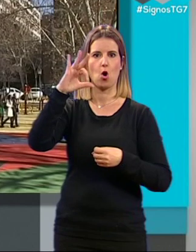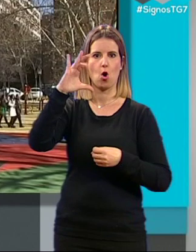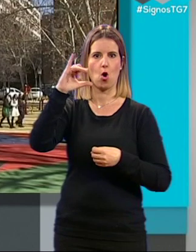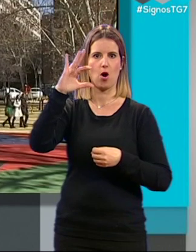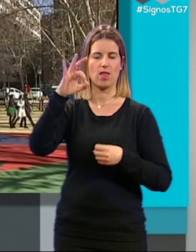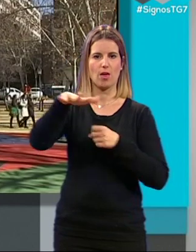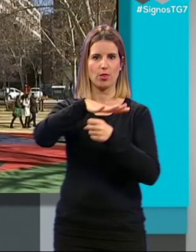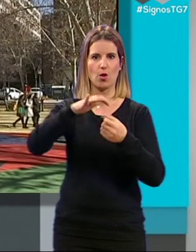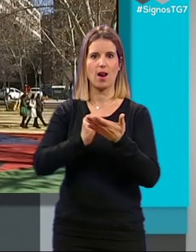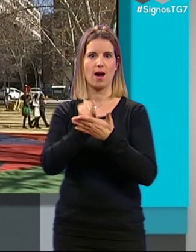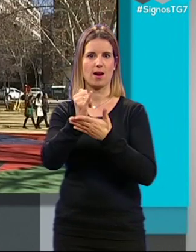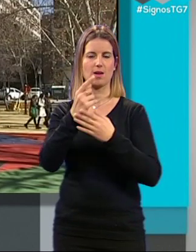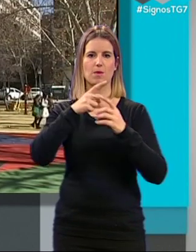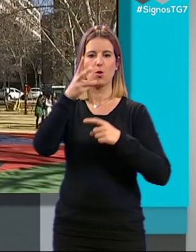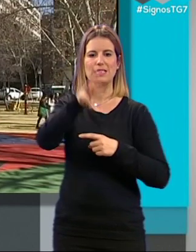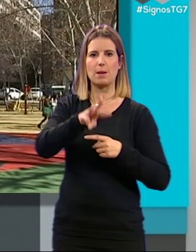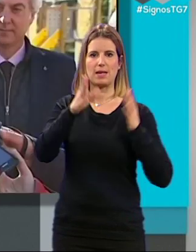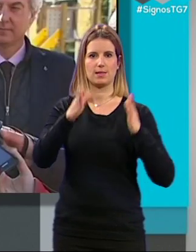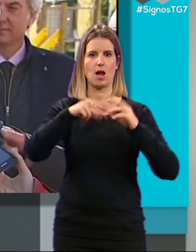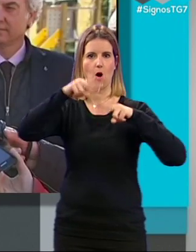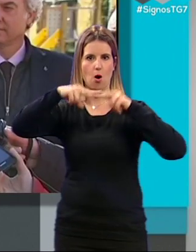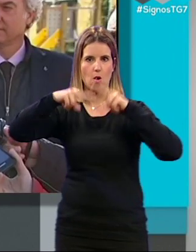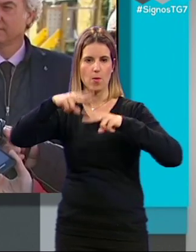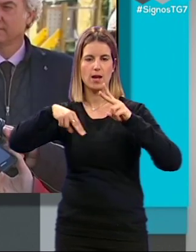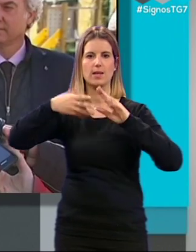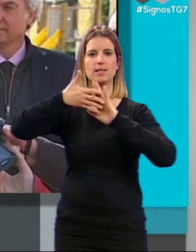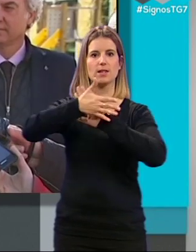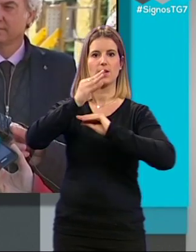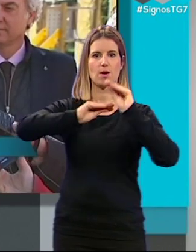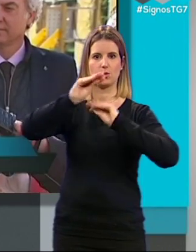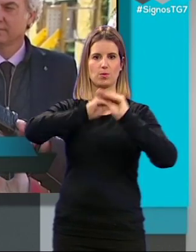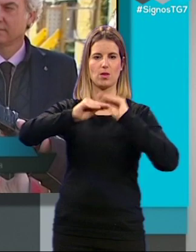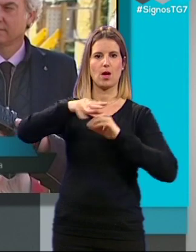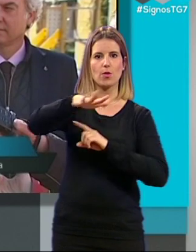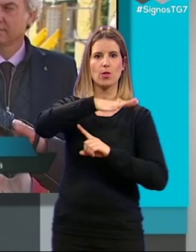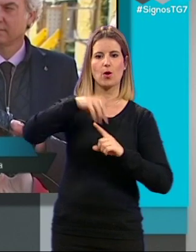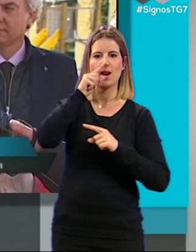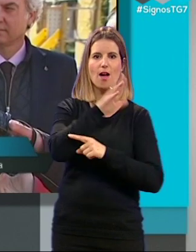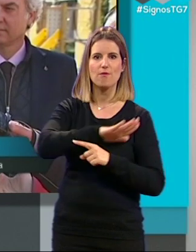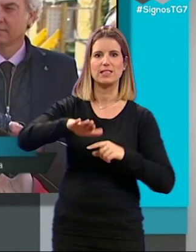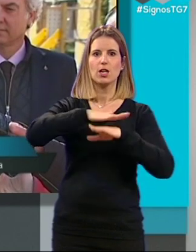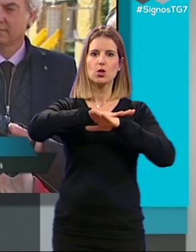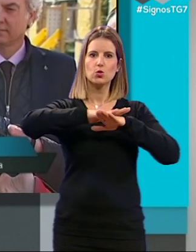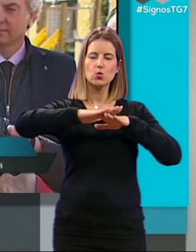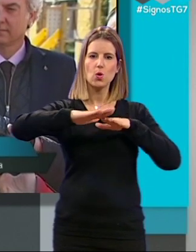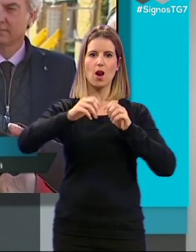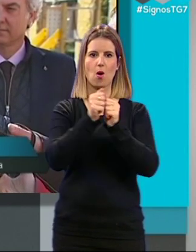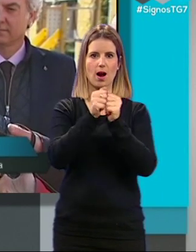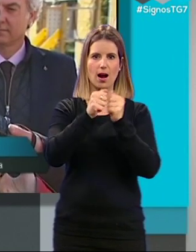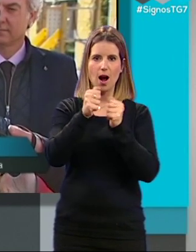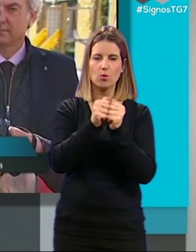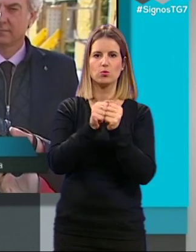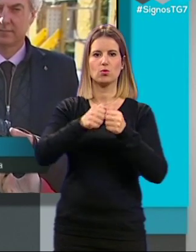en una actuación que se ha prolongado durante tres meses. Remodelar lo que es la zona infantil, se han puesto suelos de caucho, se han puesto barandillas nuevas,